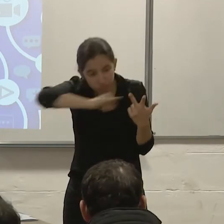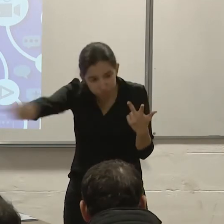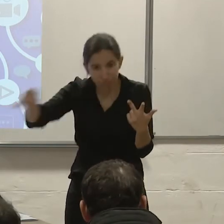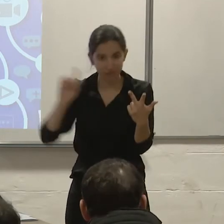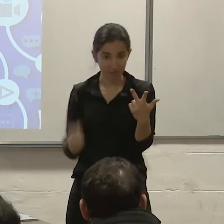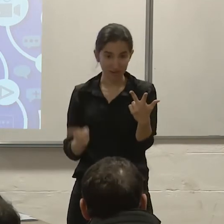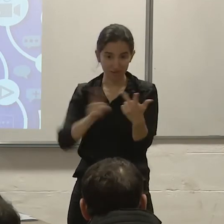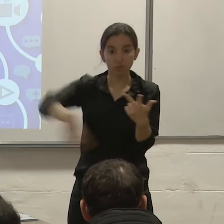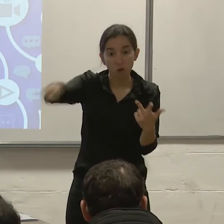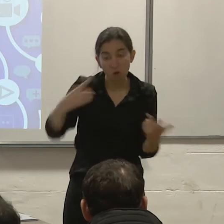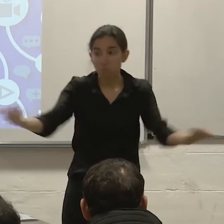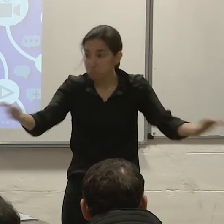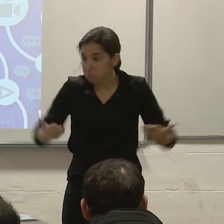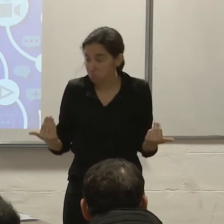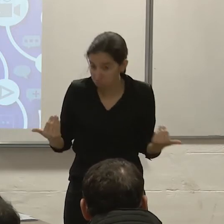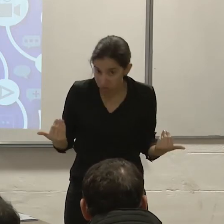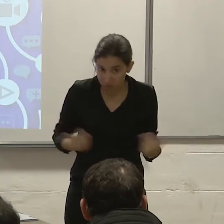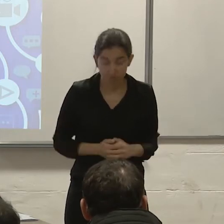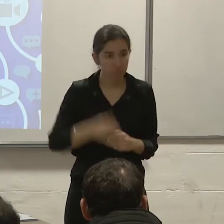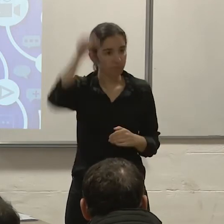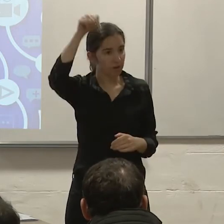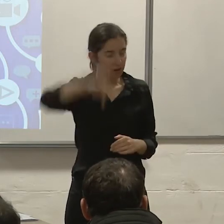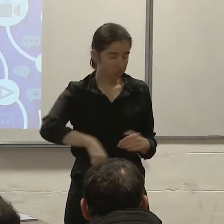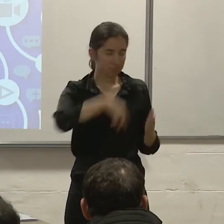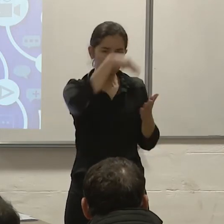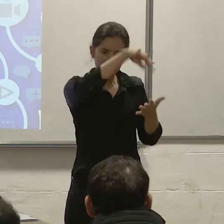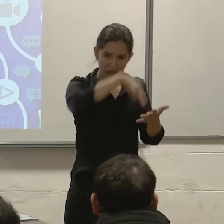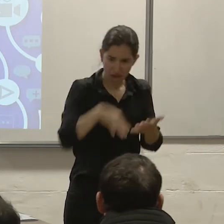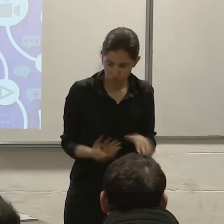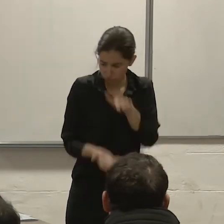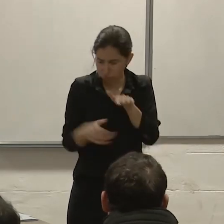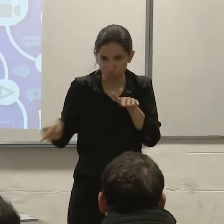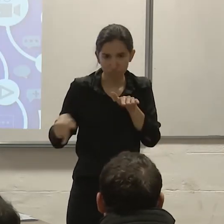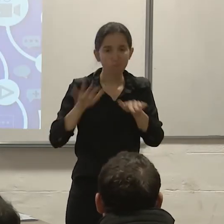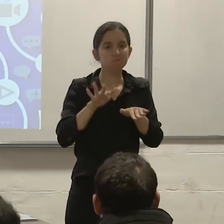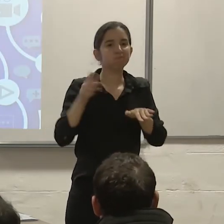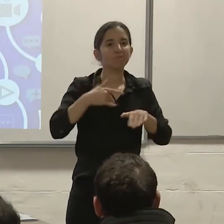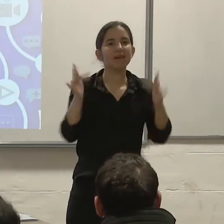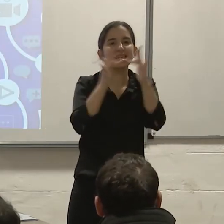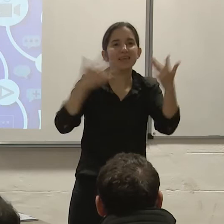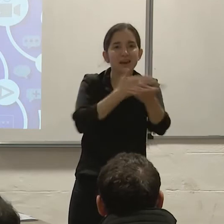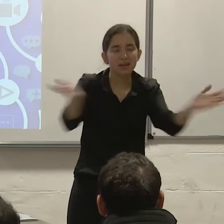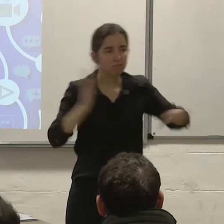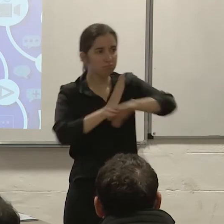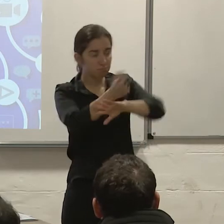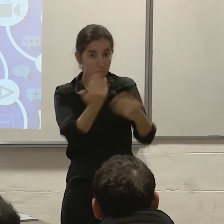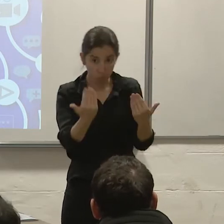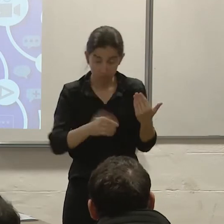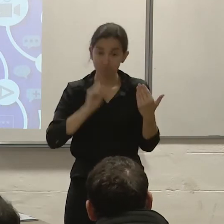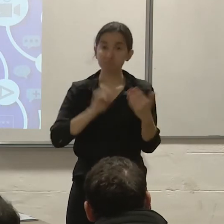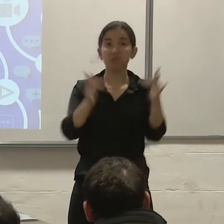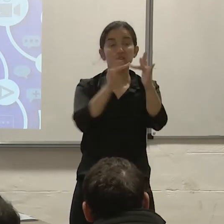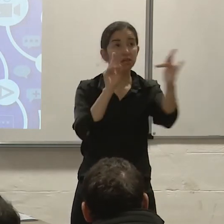documentación vinculada con la organización de la audiencia pública es de acceso público y pueden consultarla en el expediente y en la página web del